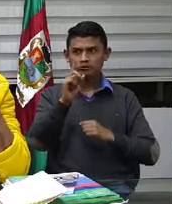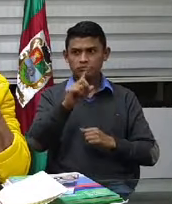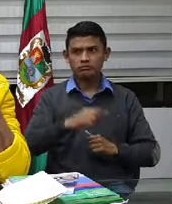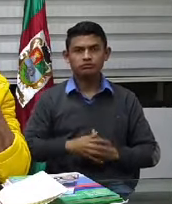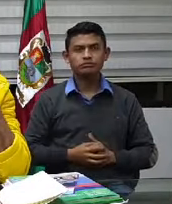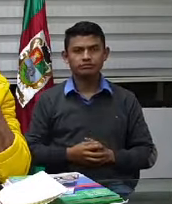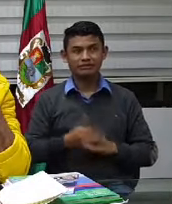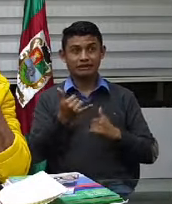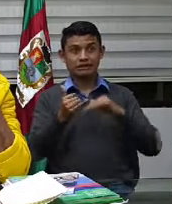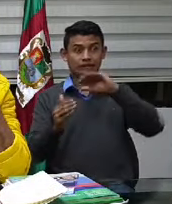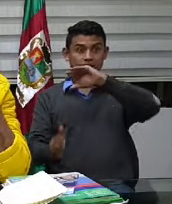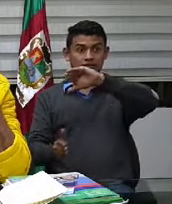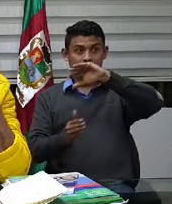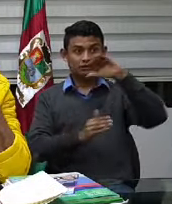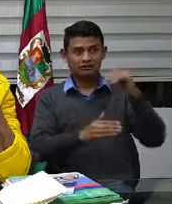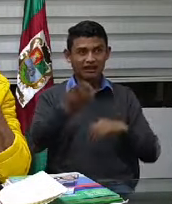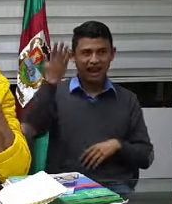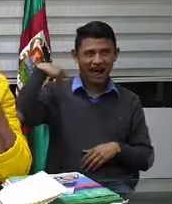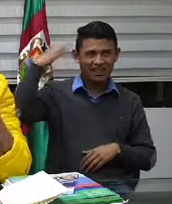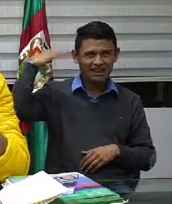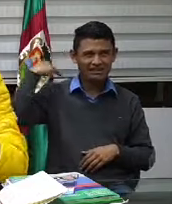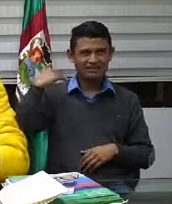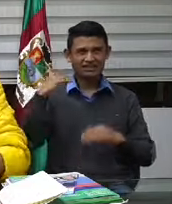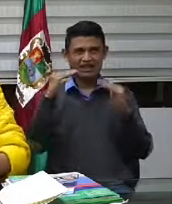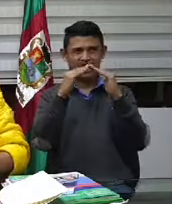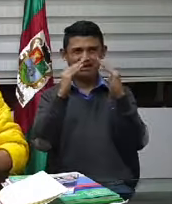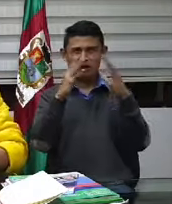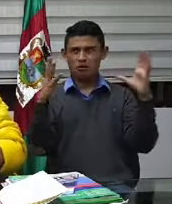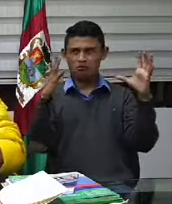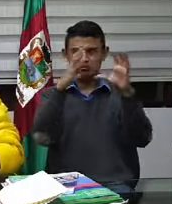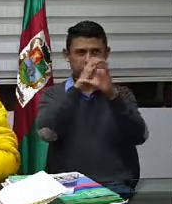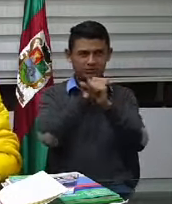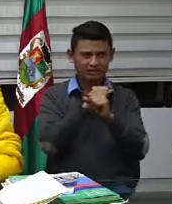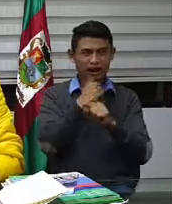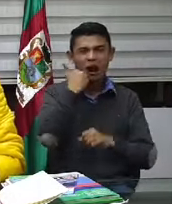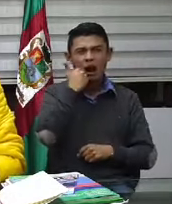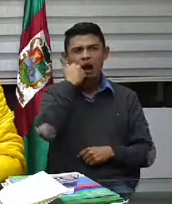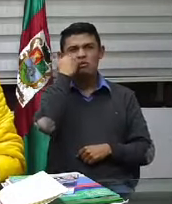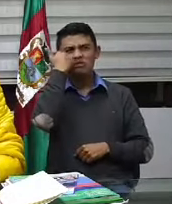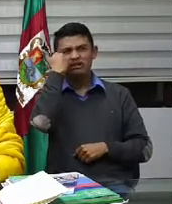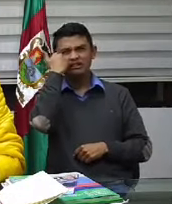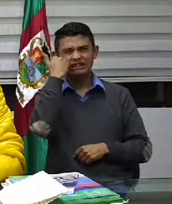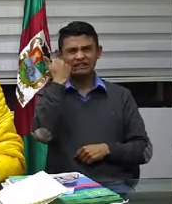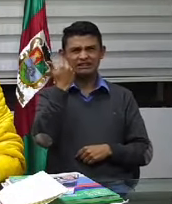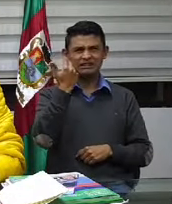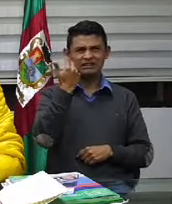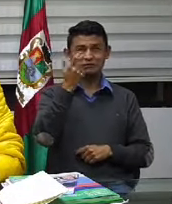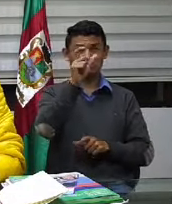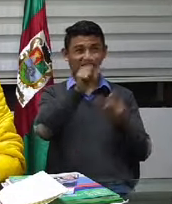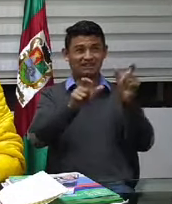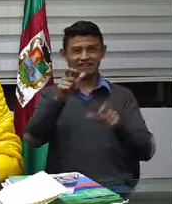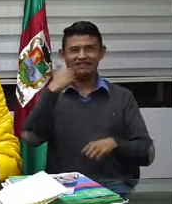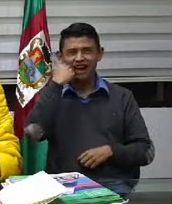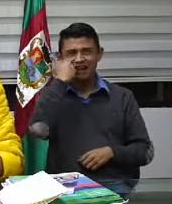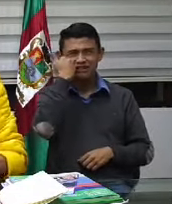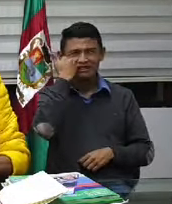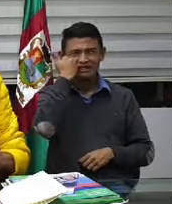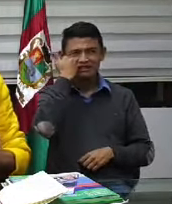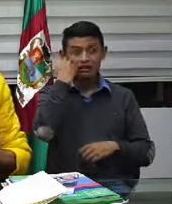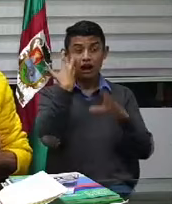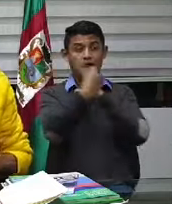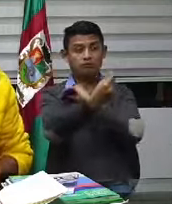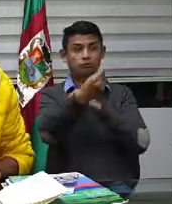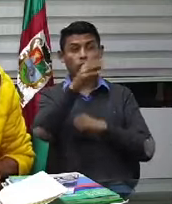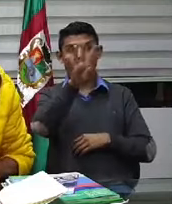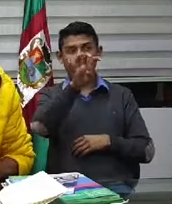a las 7 y media de la noche entonces ¿listo? ¿ya claro? Toque de queda todos los días